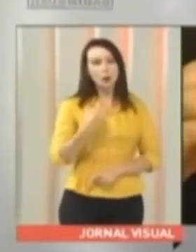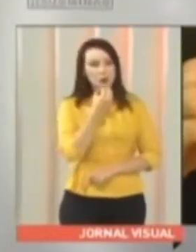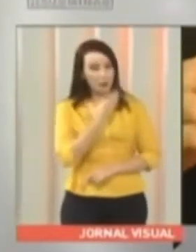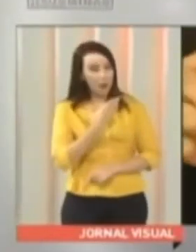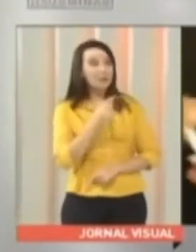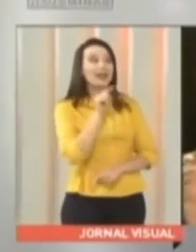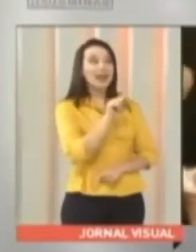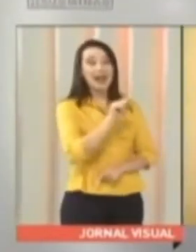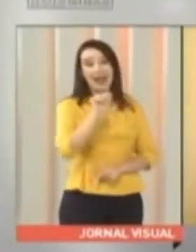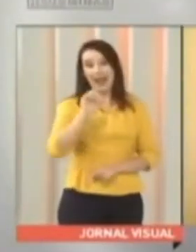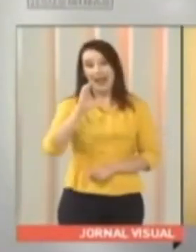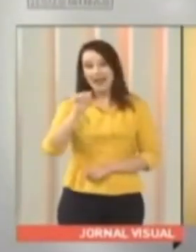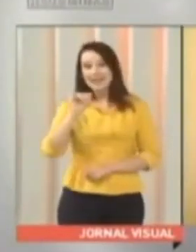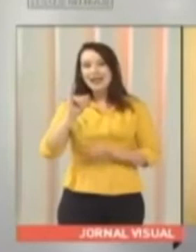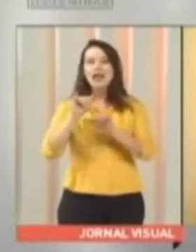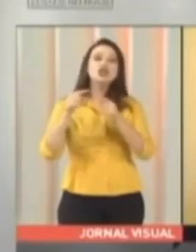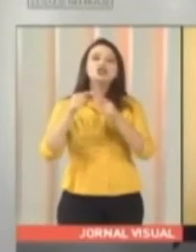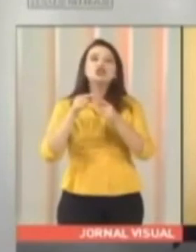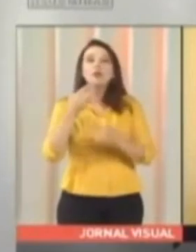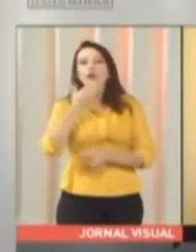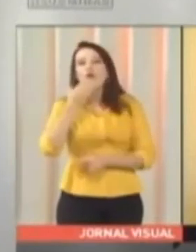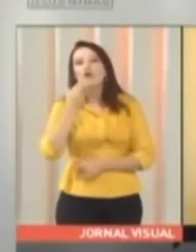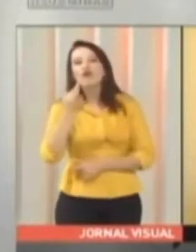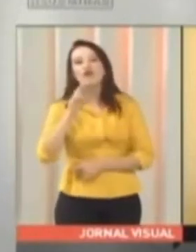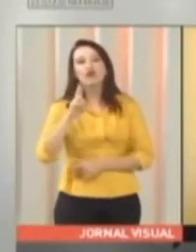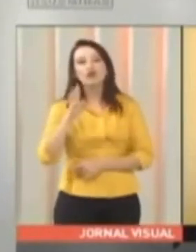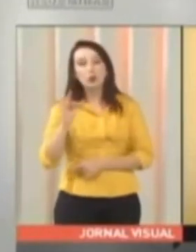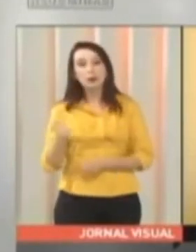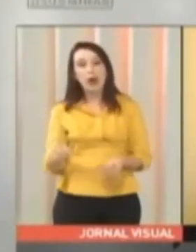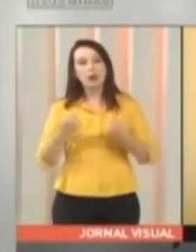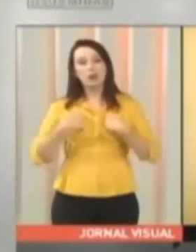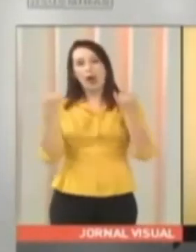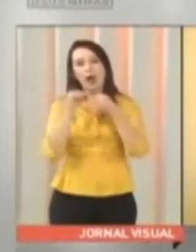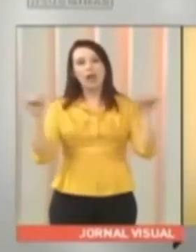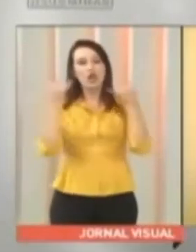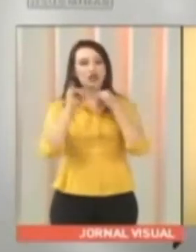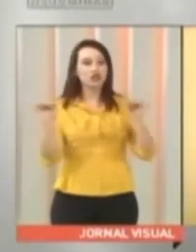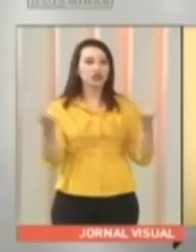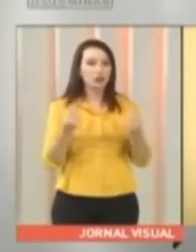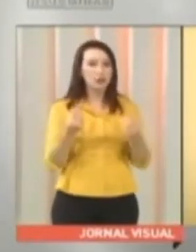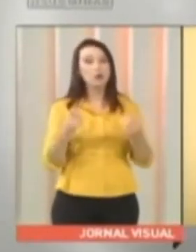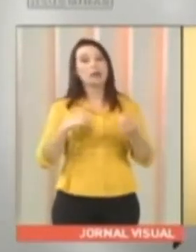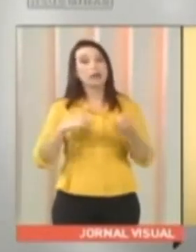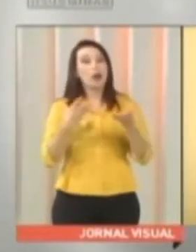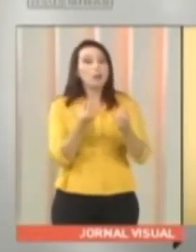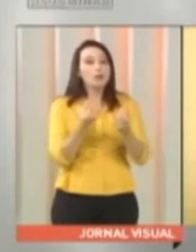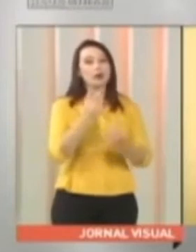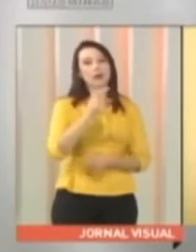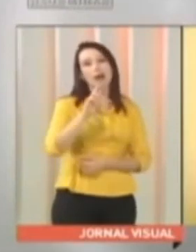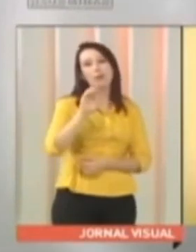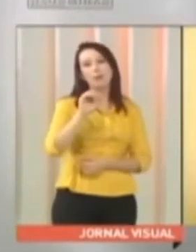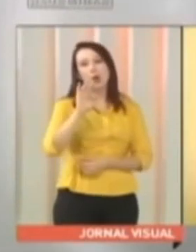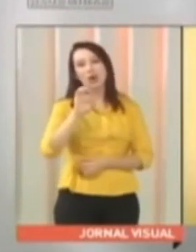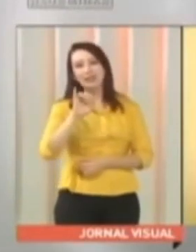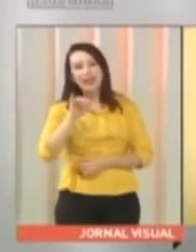O açaí é uma fruta energética, então ele dá bastante energia para a gente. É rico em proteína, algumas